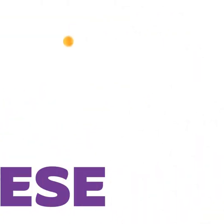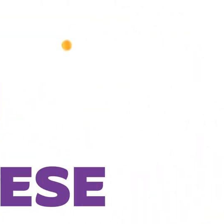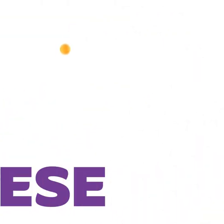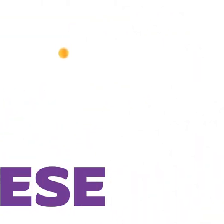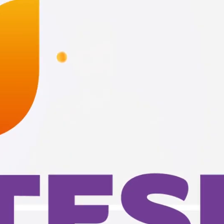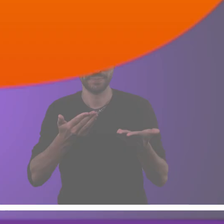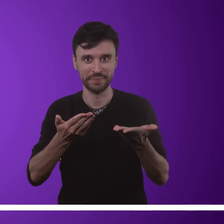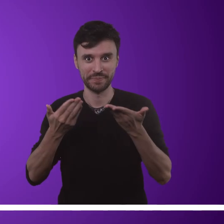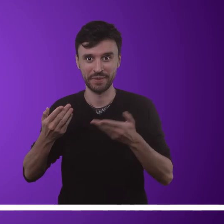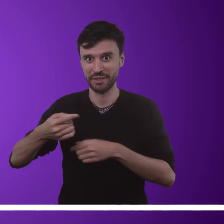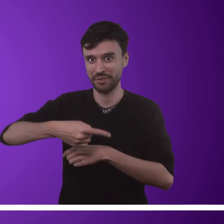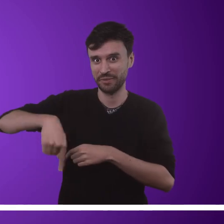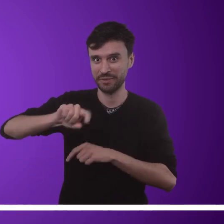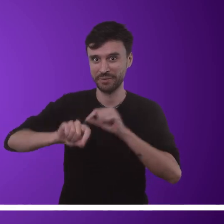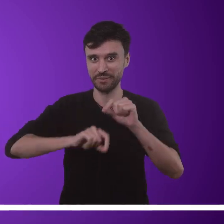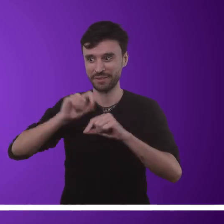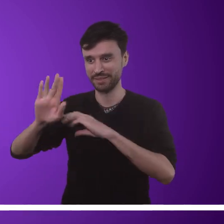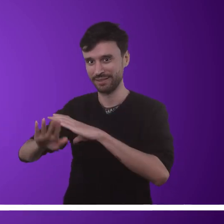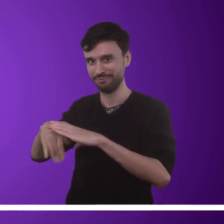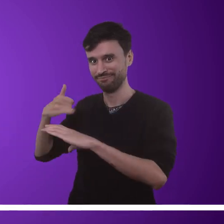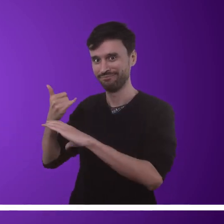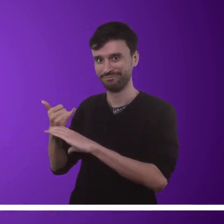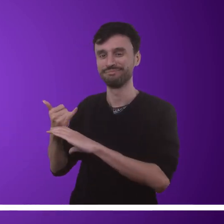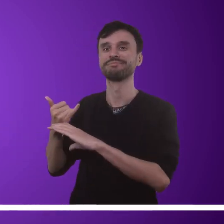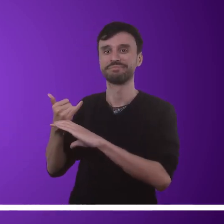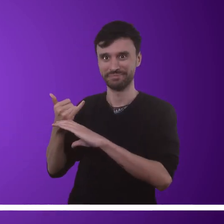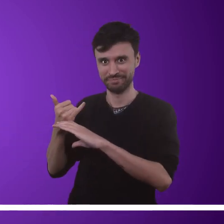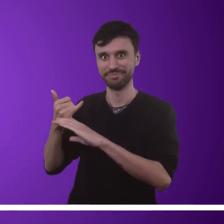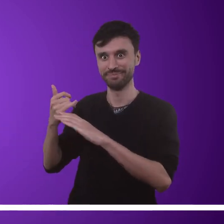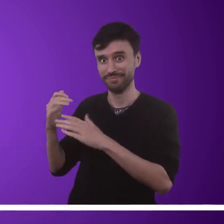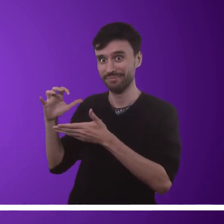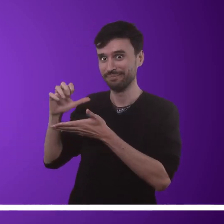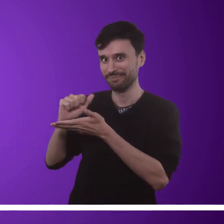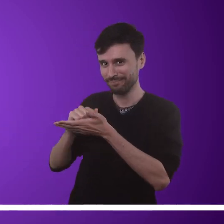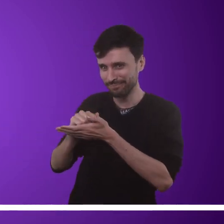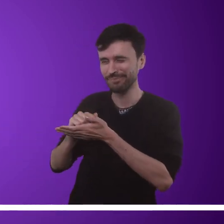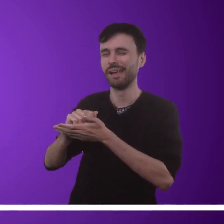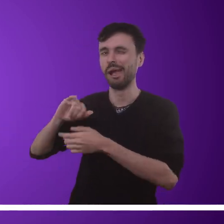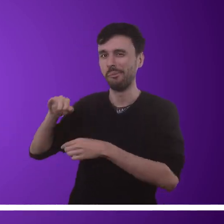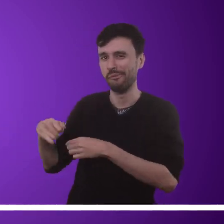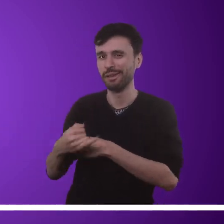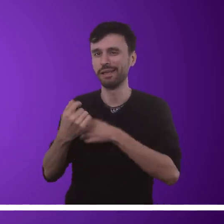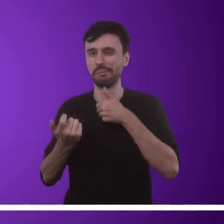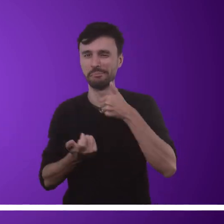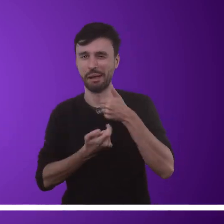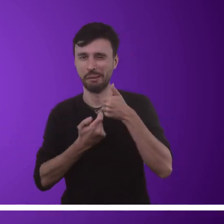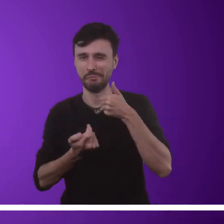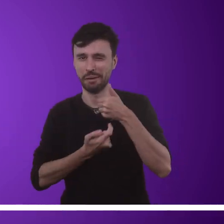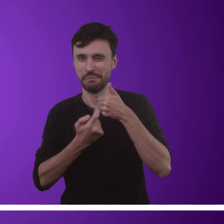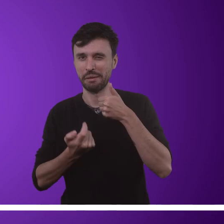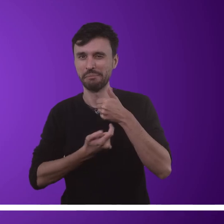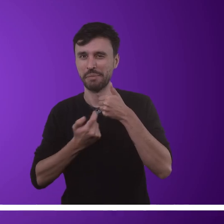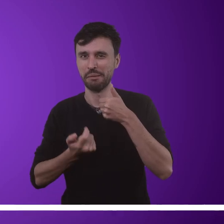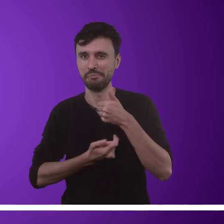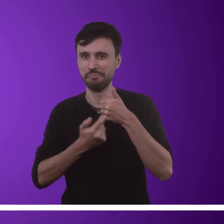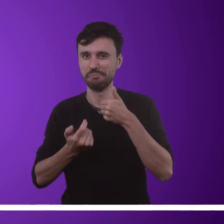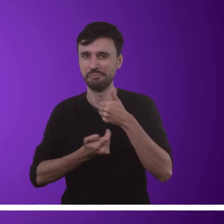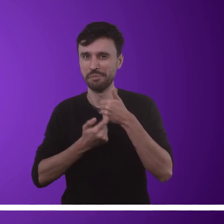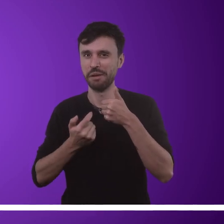Mas antes, deixa eu te fazer um convite para se inscrever no canal da Unintes aqui no YouTube e também já deixar aquele like que vai